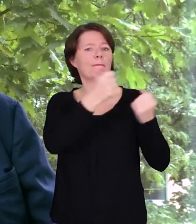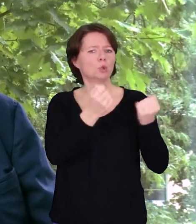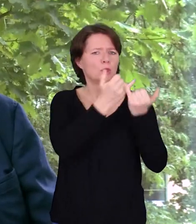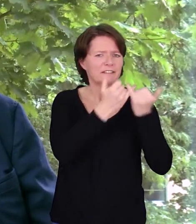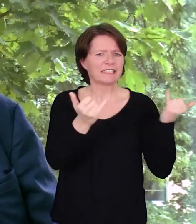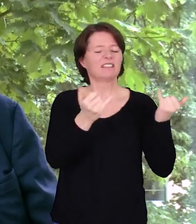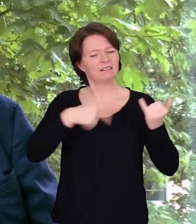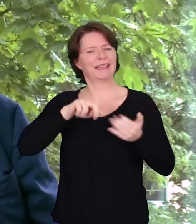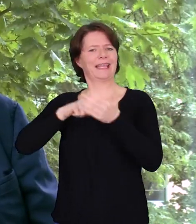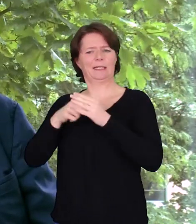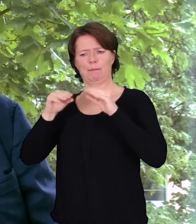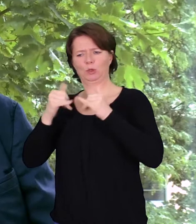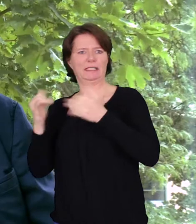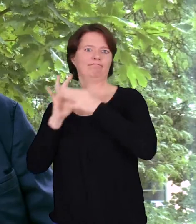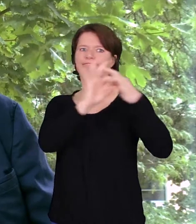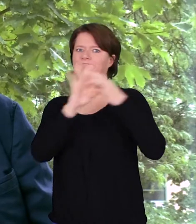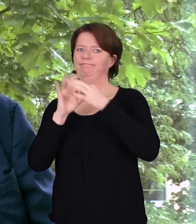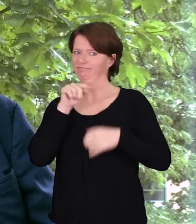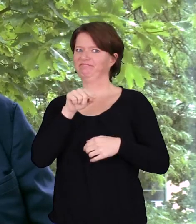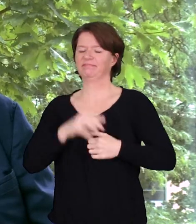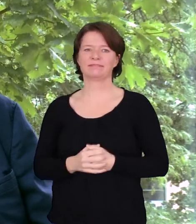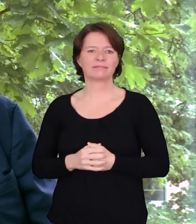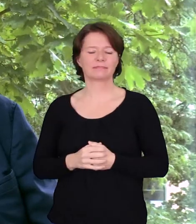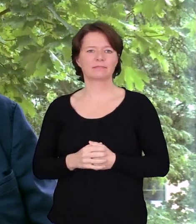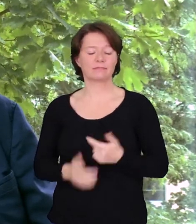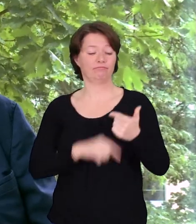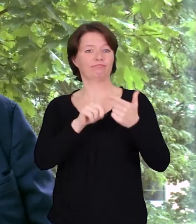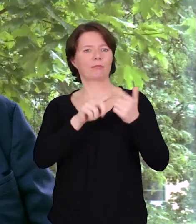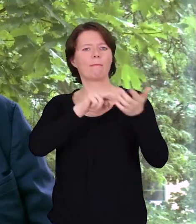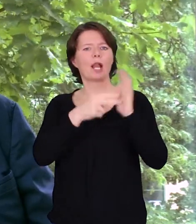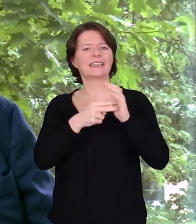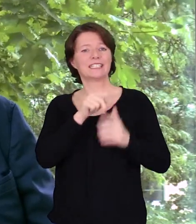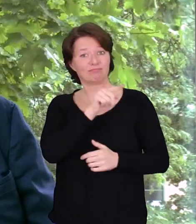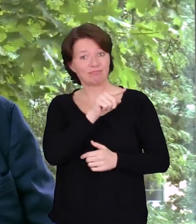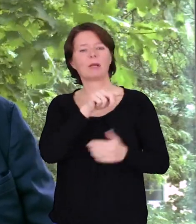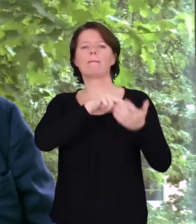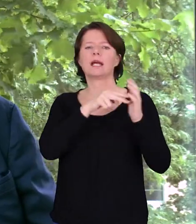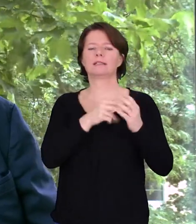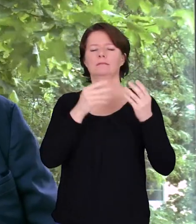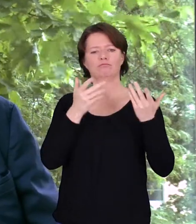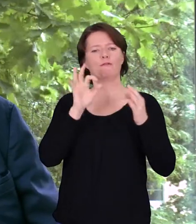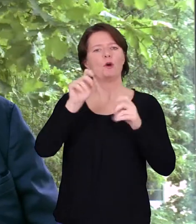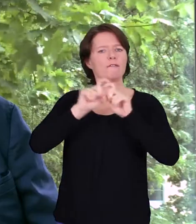in der Politik, Politik muss die Rahmenbedingungen setzen für Unternehmen und für